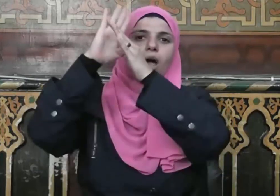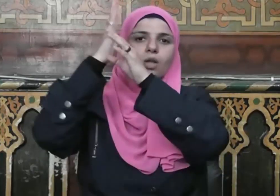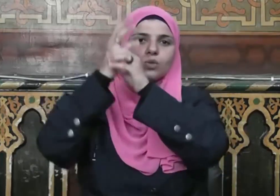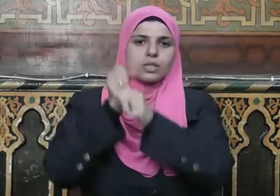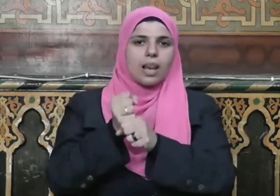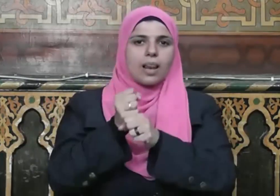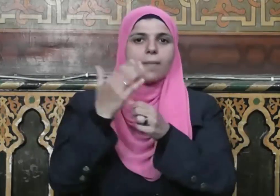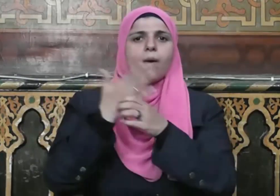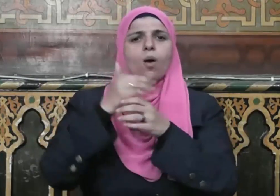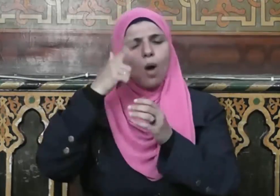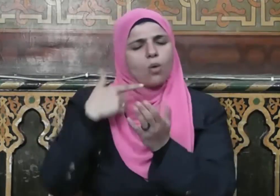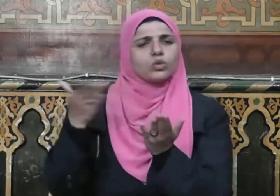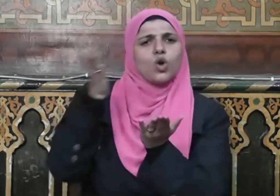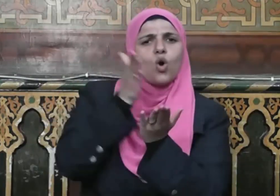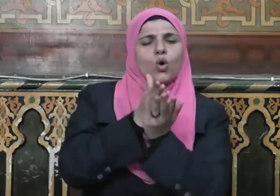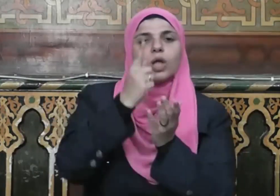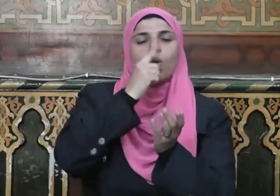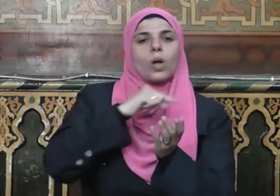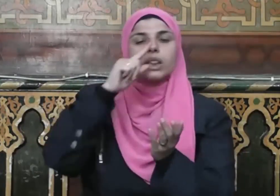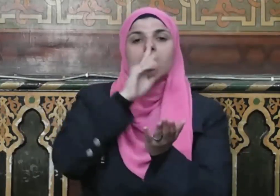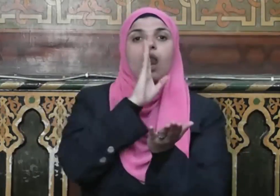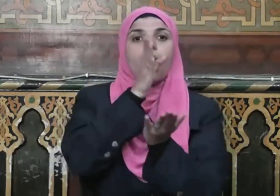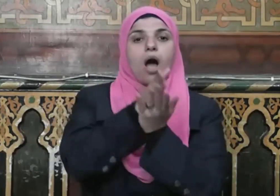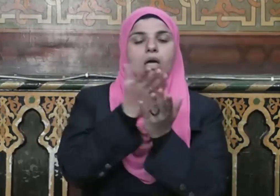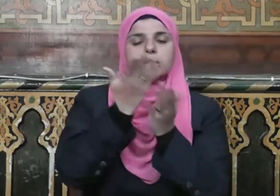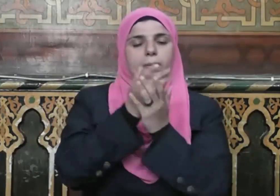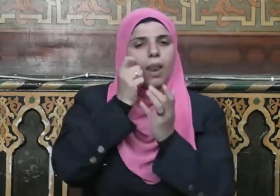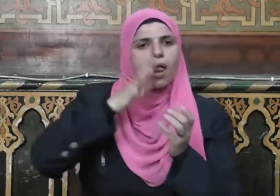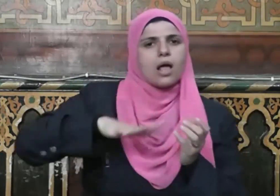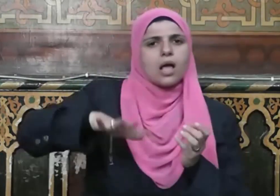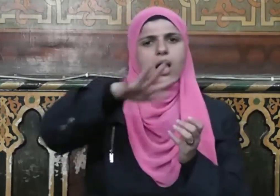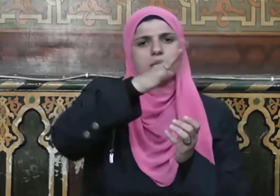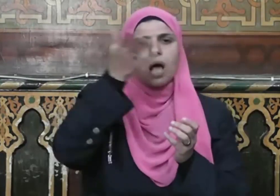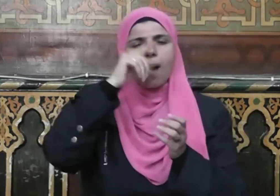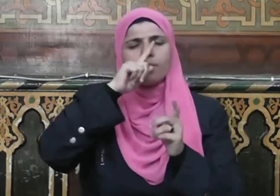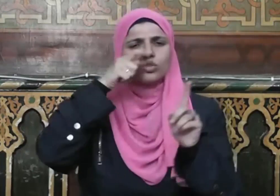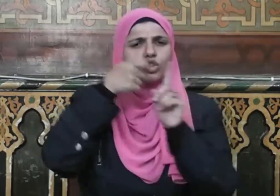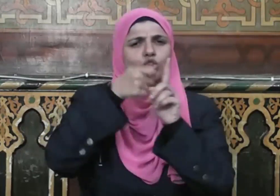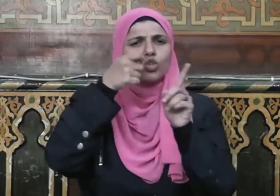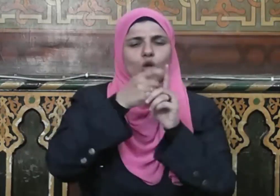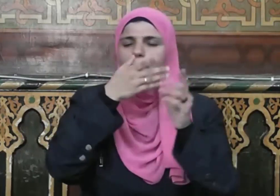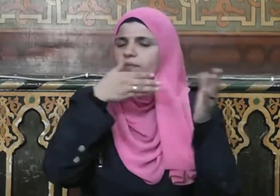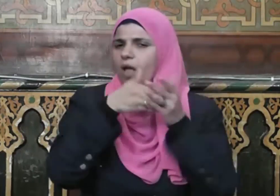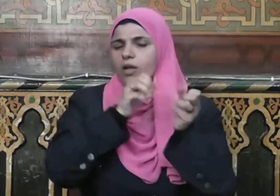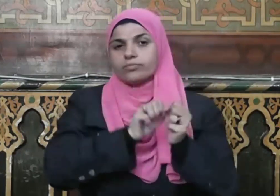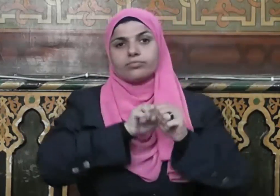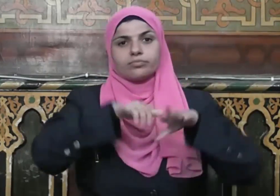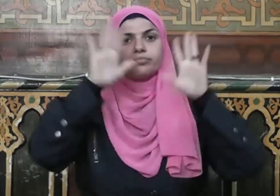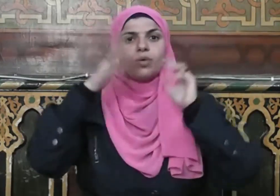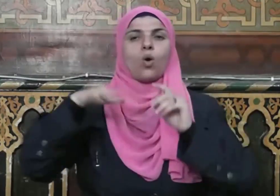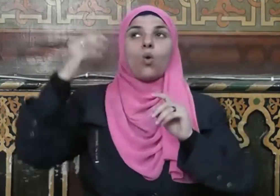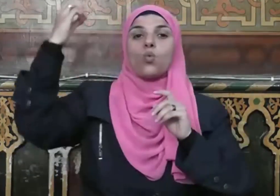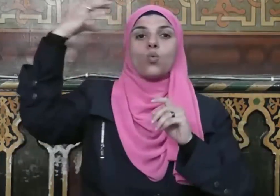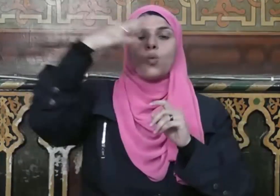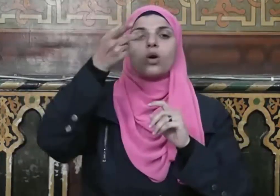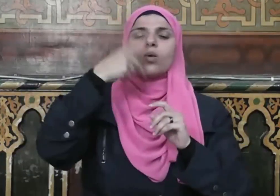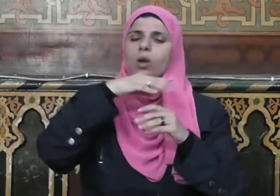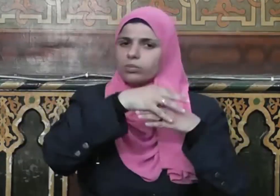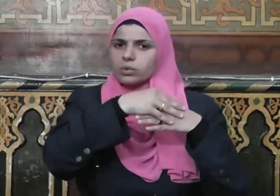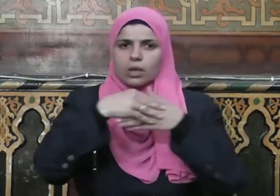الله عليه وسلم بالهدى ودين الحق ليخرج الناس من الظلمات إلى النور ويأخذ